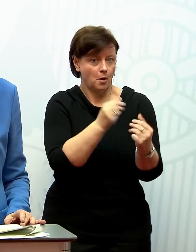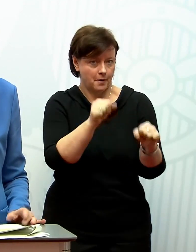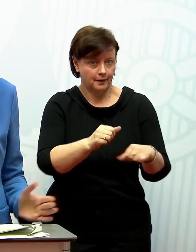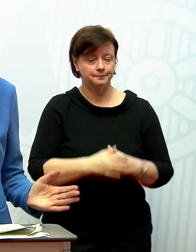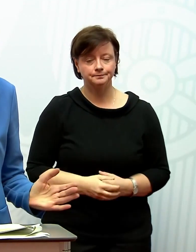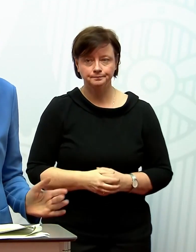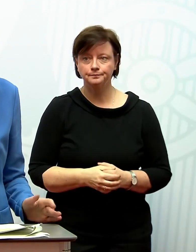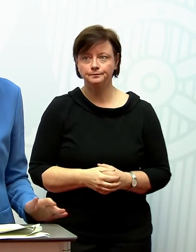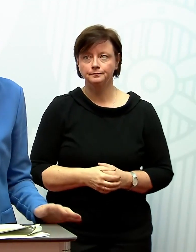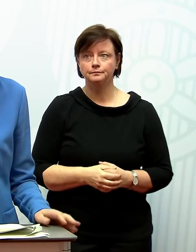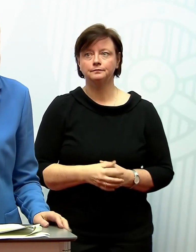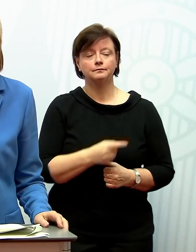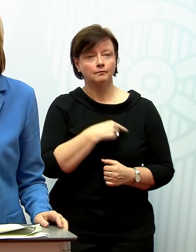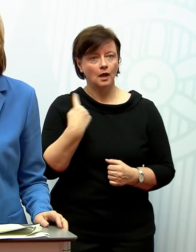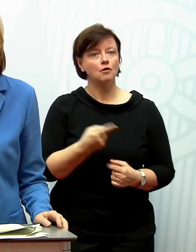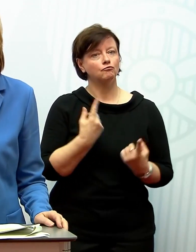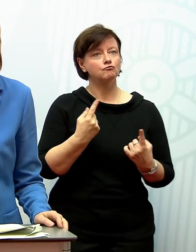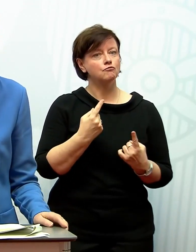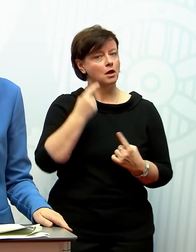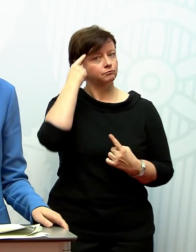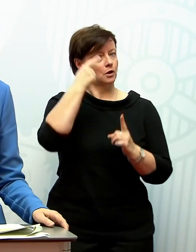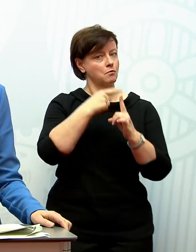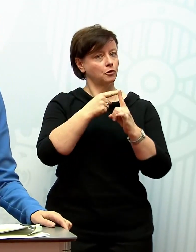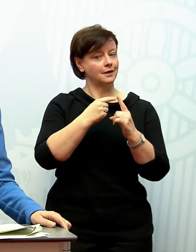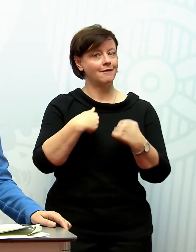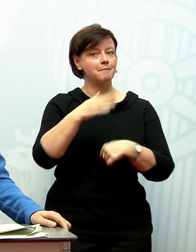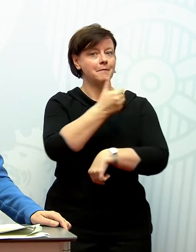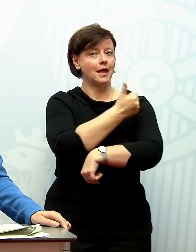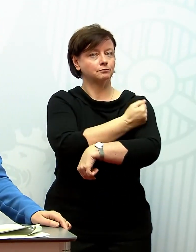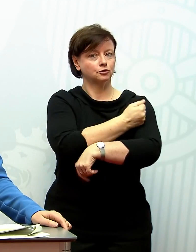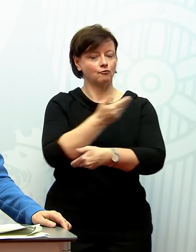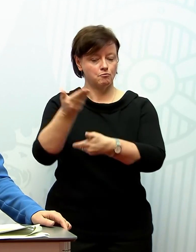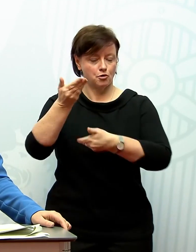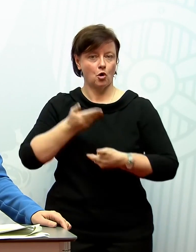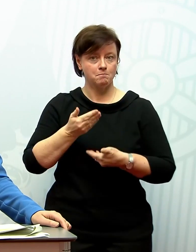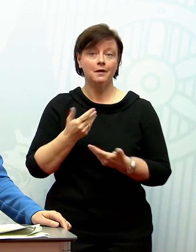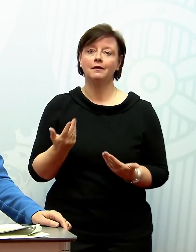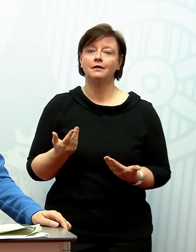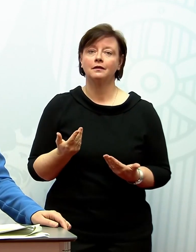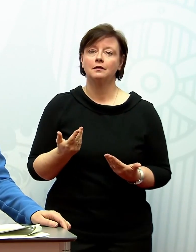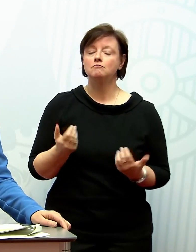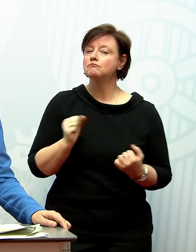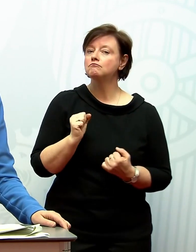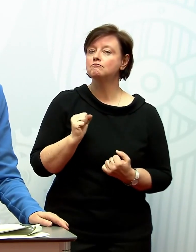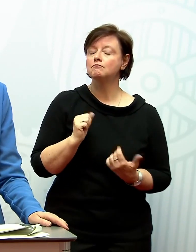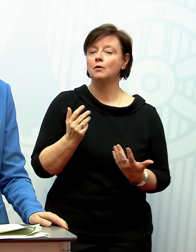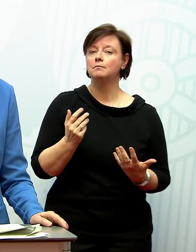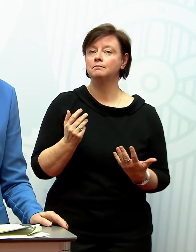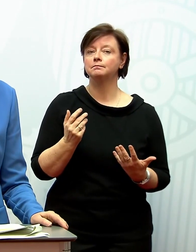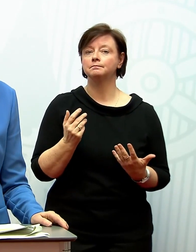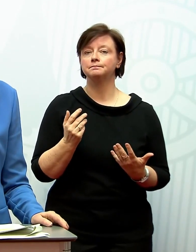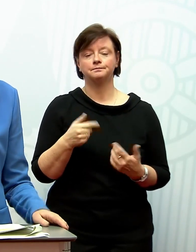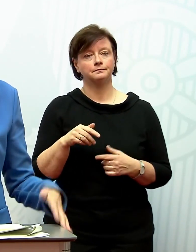Was macht mich, was macht uns zuversichtlich, dass mehr Impfstoff kommt im zweiten und dritten Quartal? Zuversichtlich macht uns die